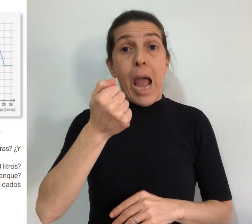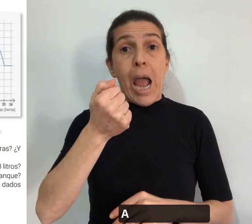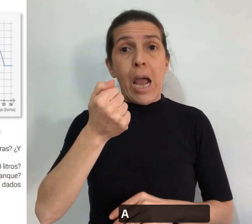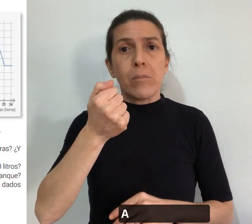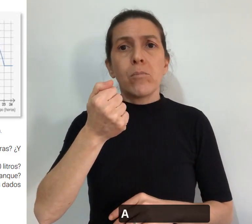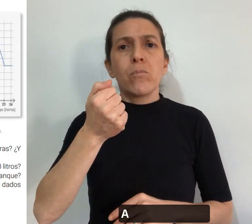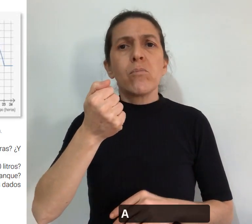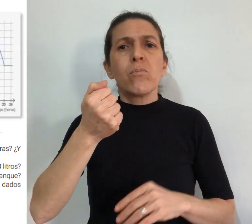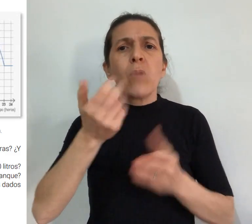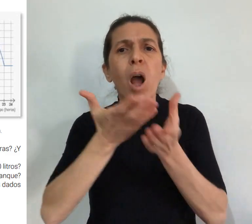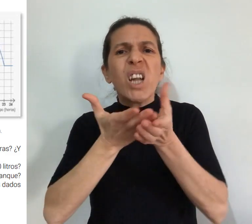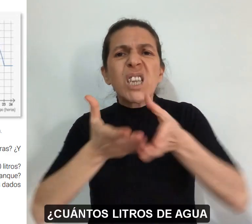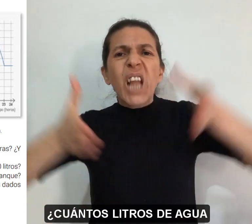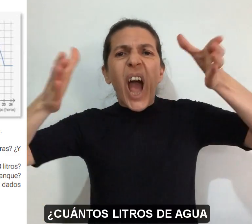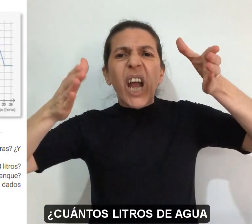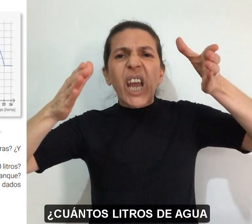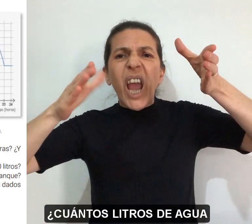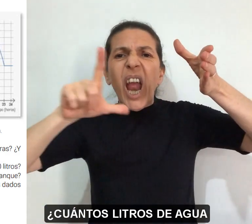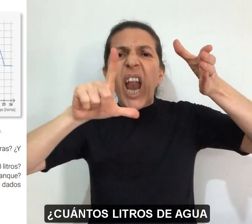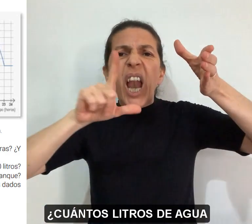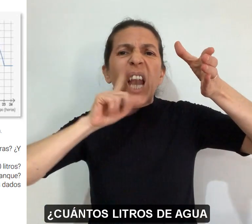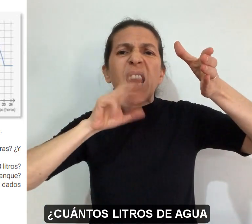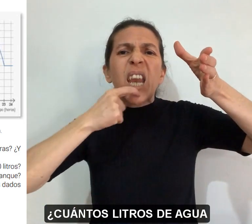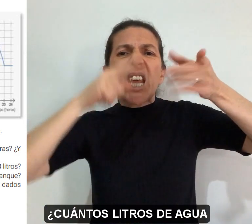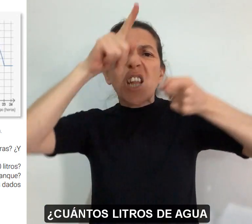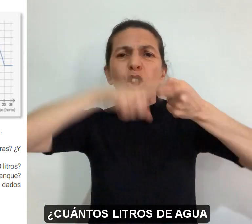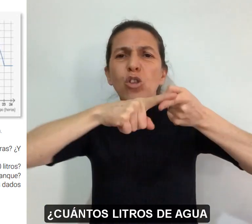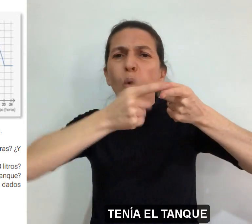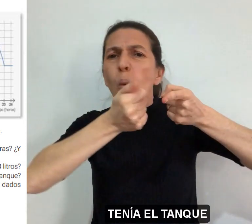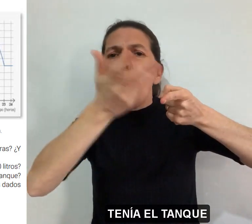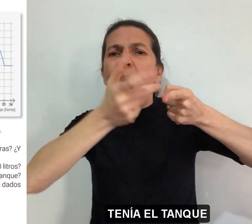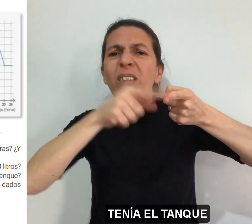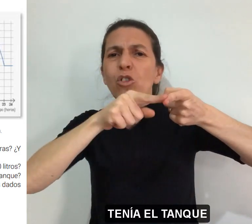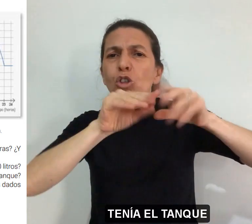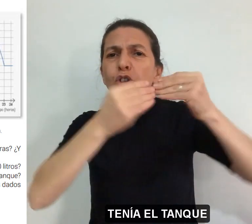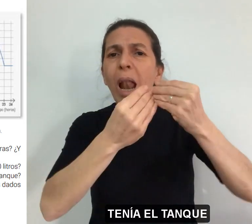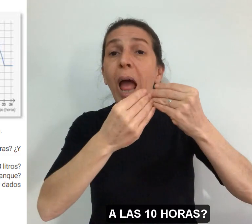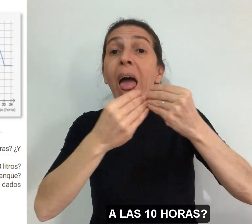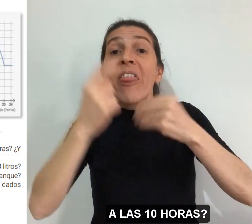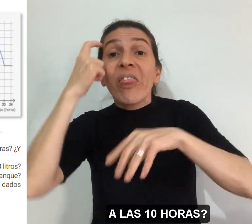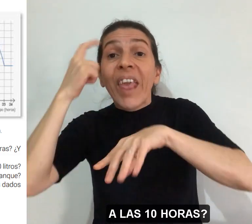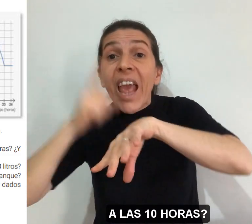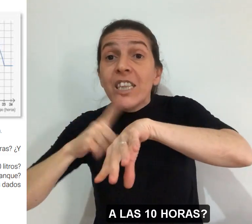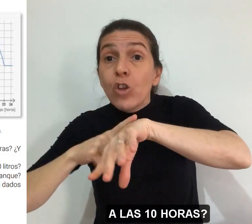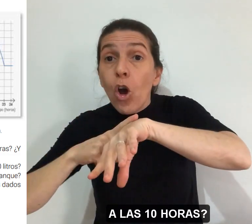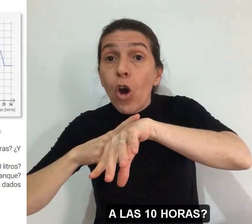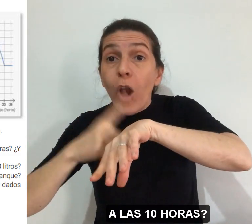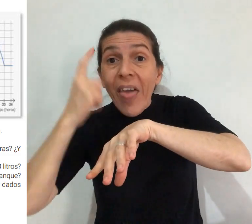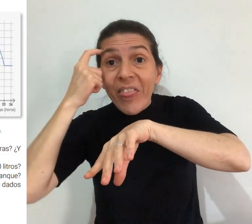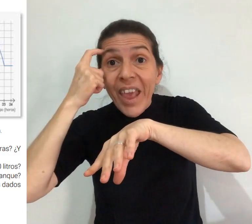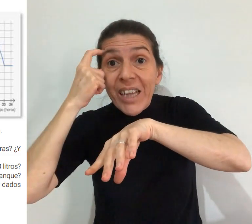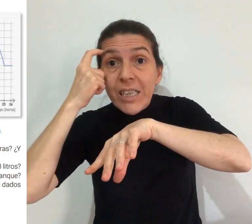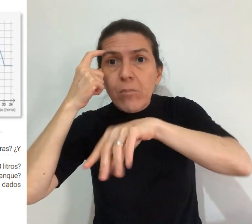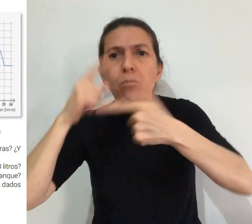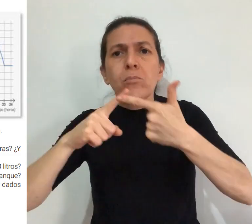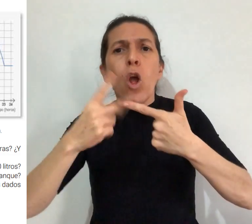A ¿Cuántos litros de agua tenía el tanque a las 10 horas?